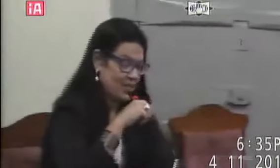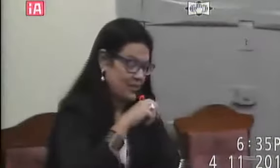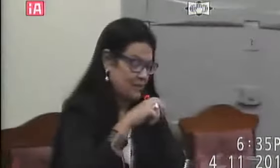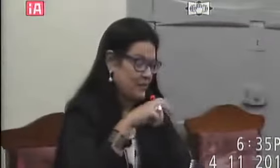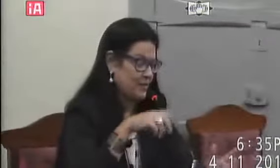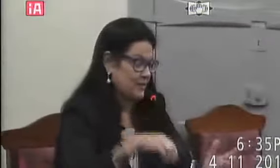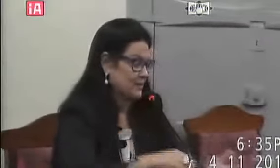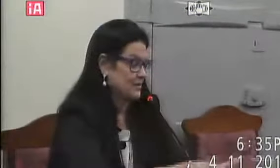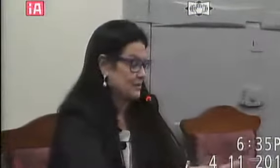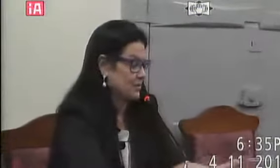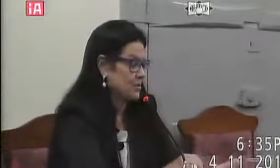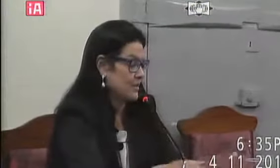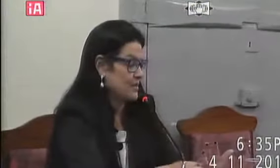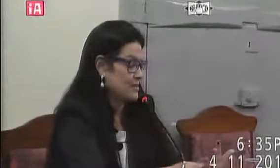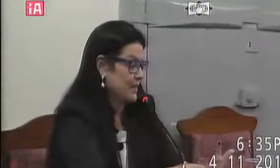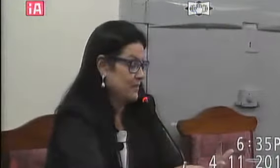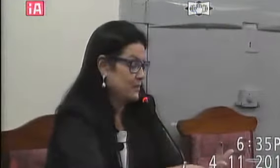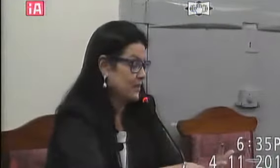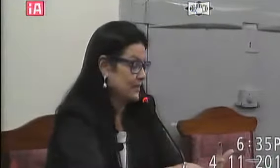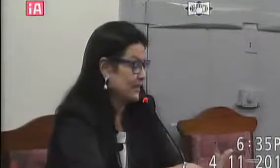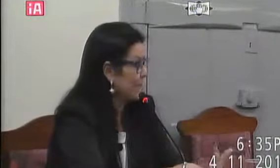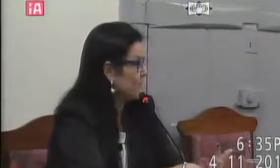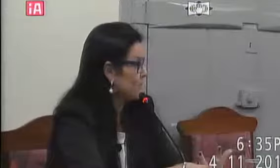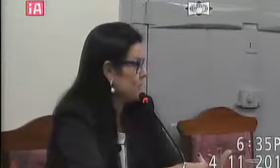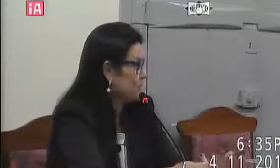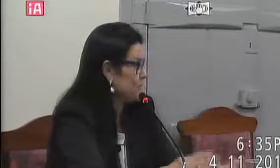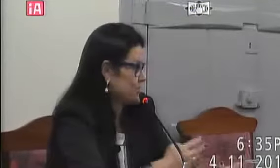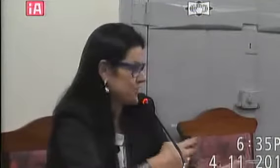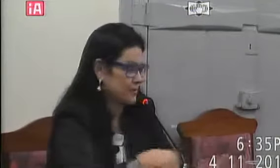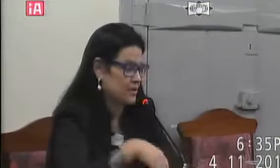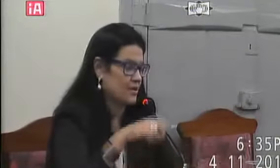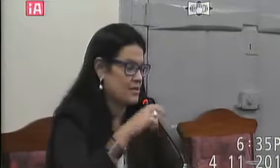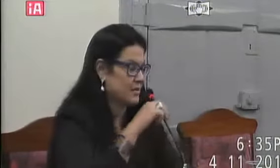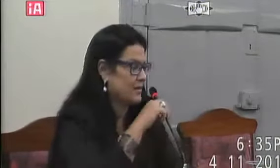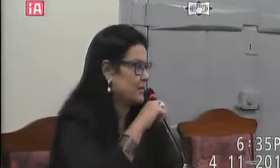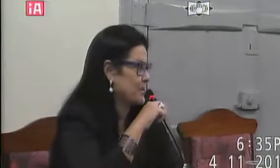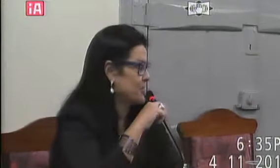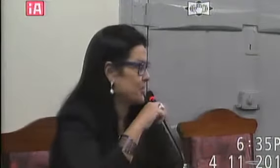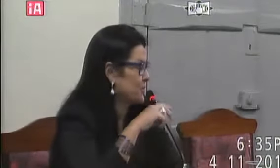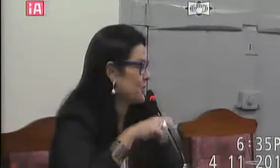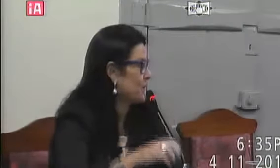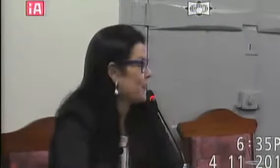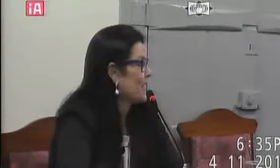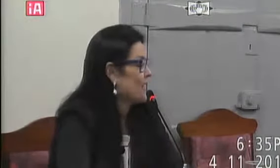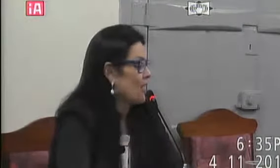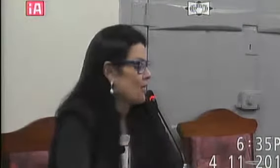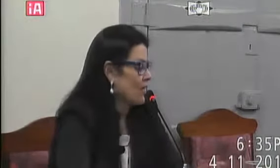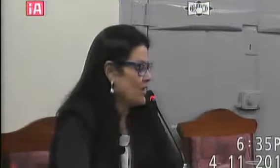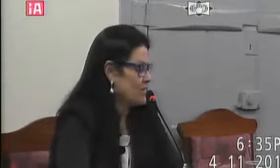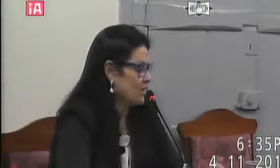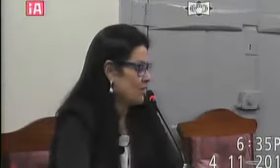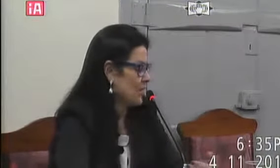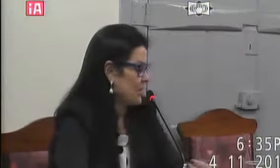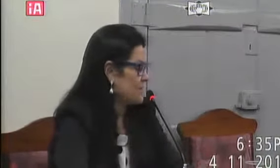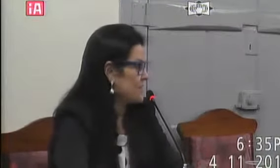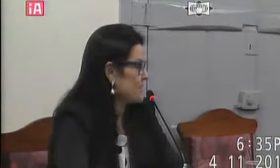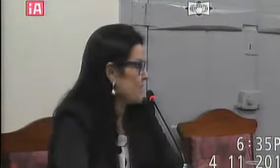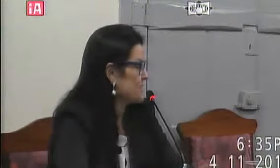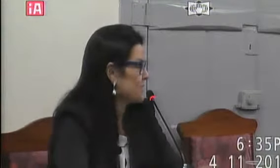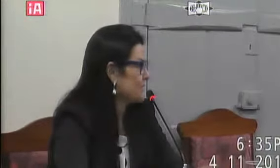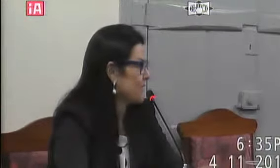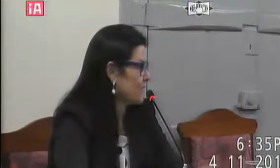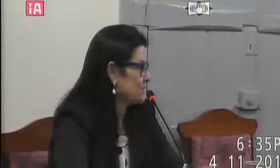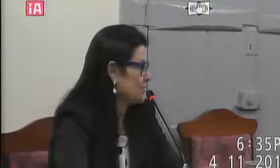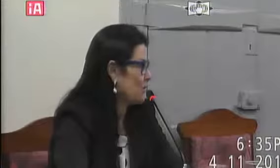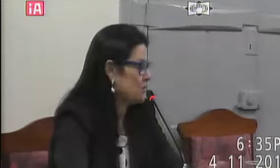queria Fechar aqui Um esclarecimento E até inclusive Pedir um esclarecimento À mesa diretora Com relação A esse